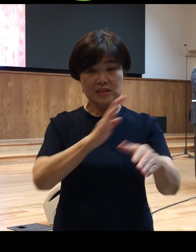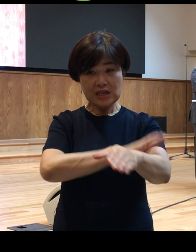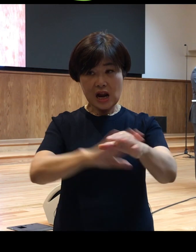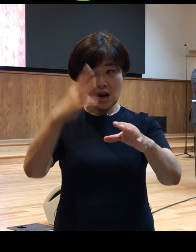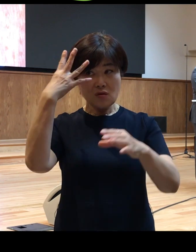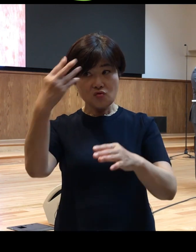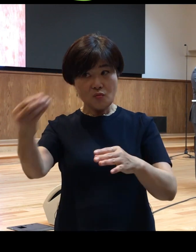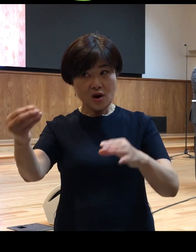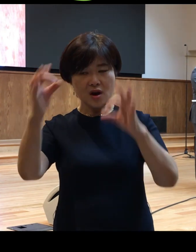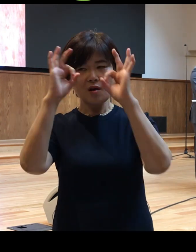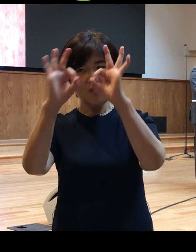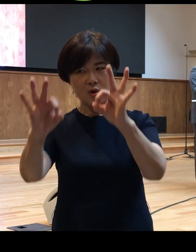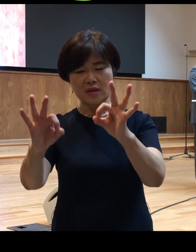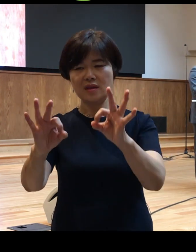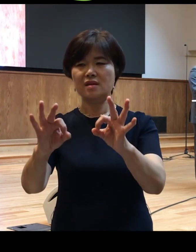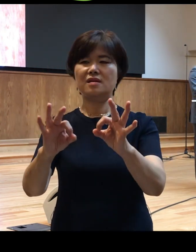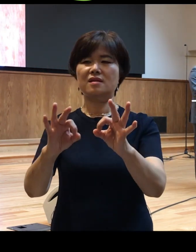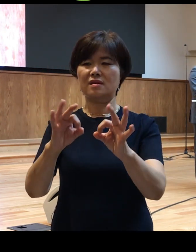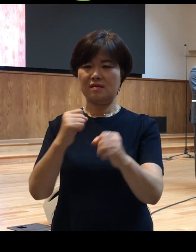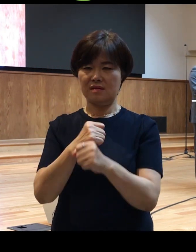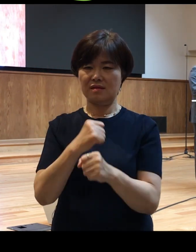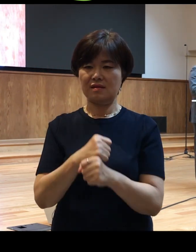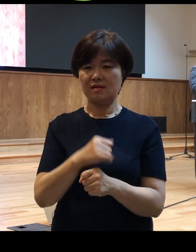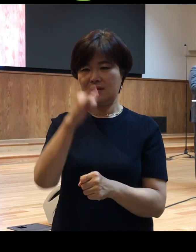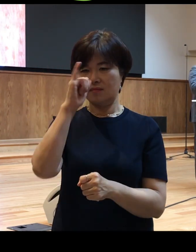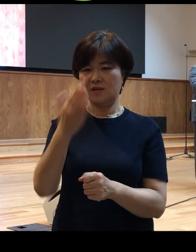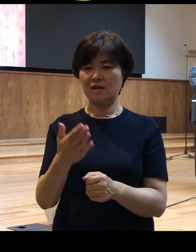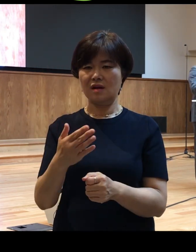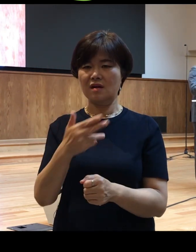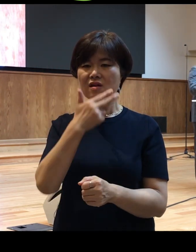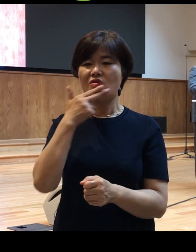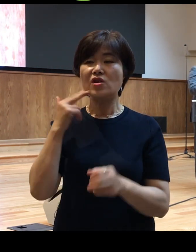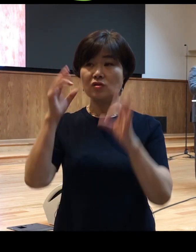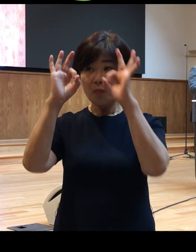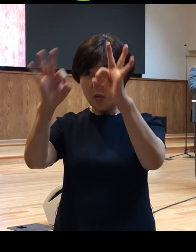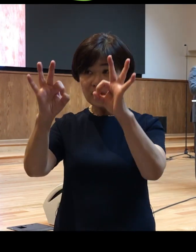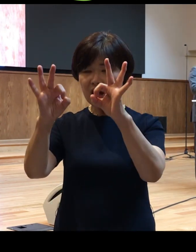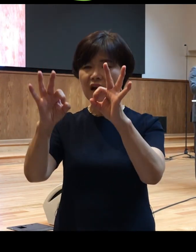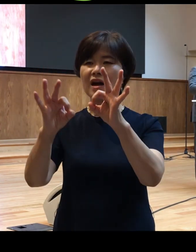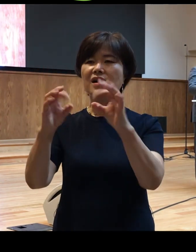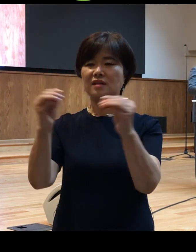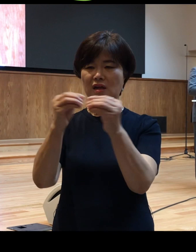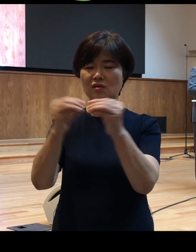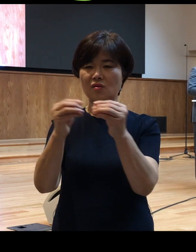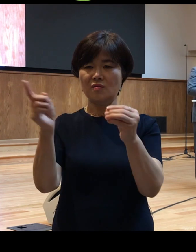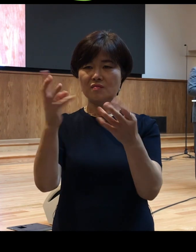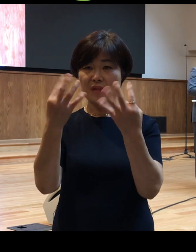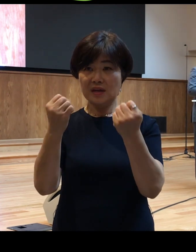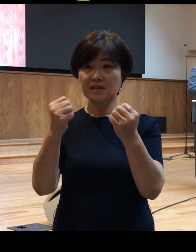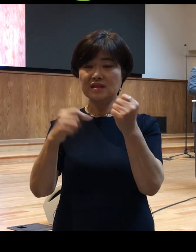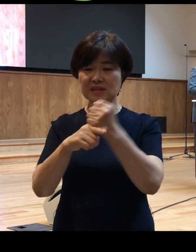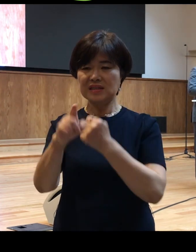이야기를 하고 있습니다 그럼 영어에도 보다라는 단어가 여러가지 단어가 있습니다 see